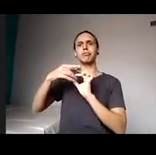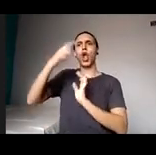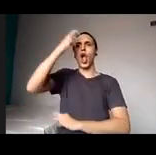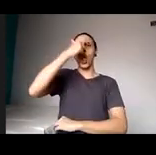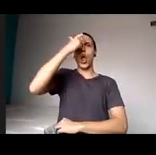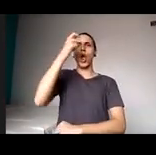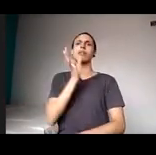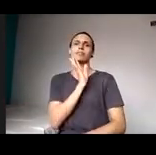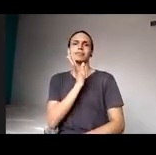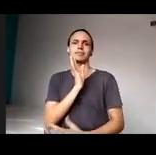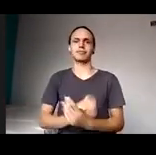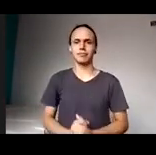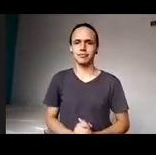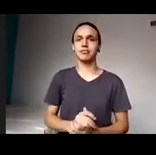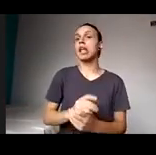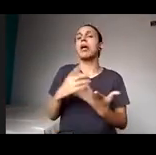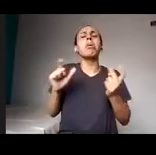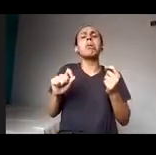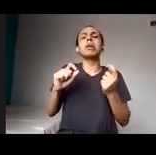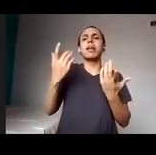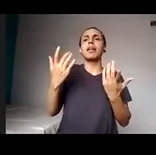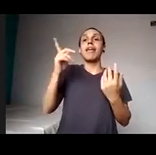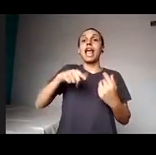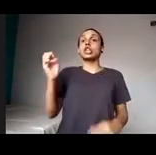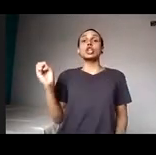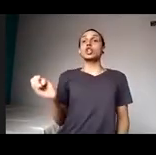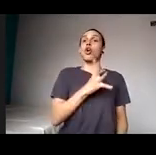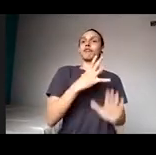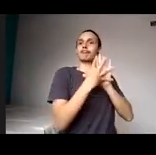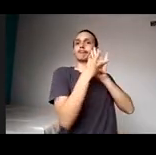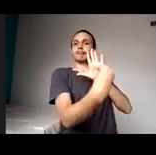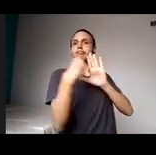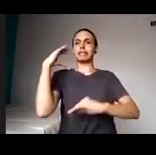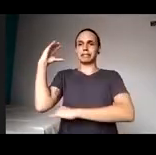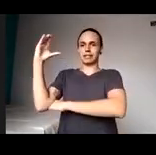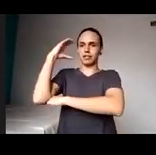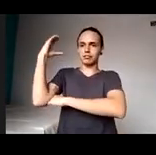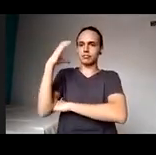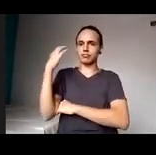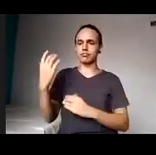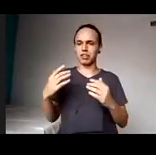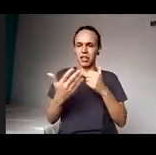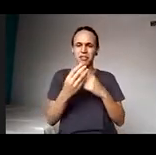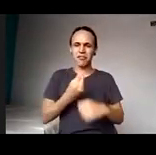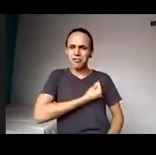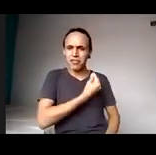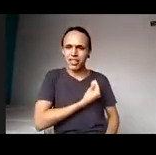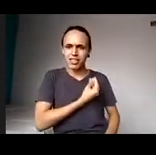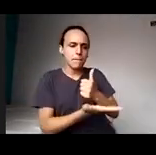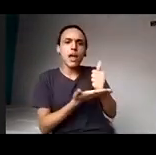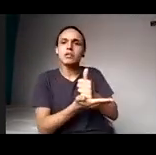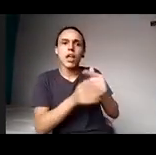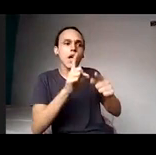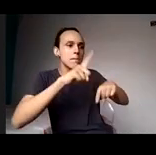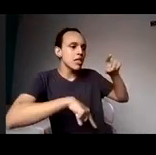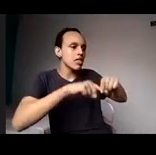paradigma científico. A base da vida não é mais a matéria, hoje é a consciência.